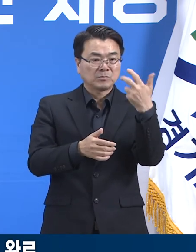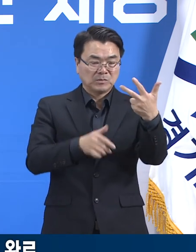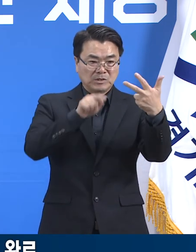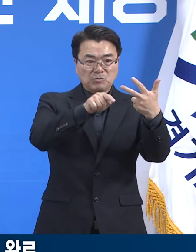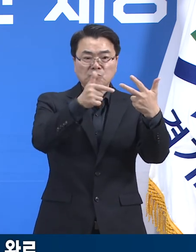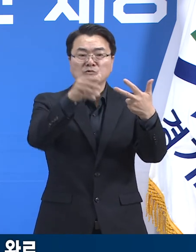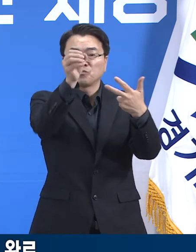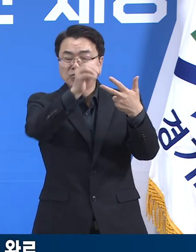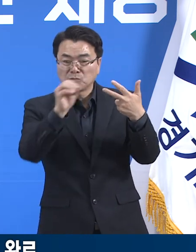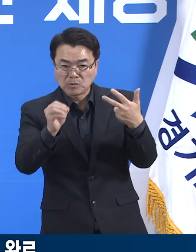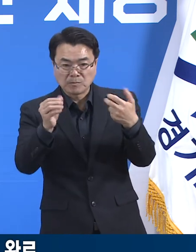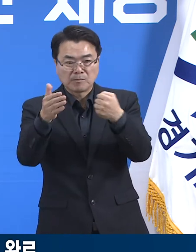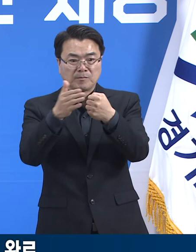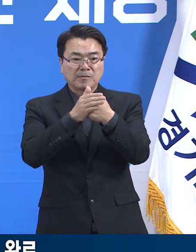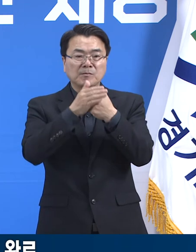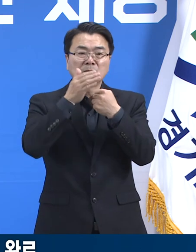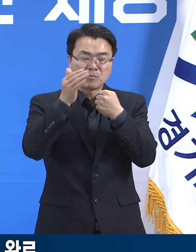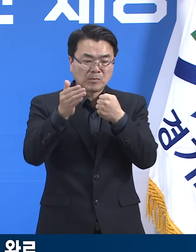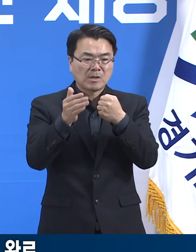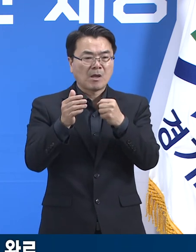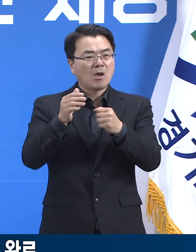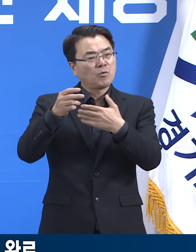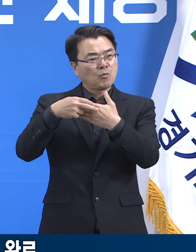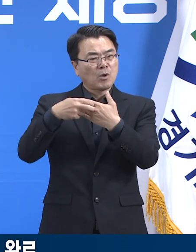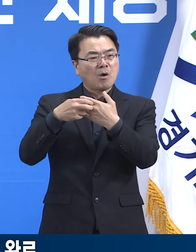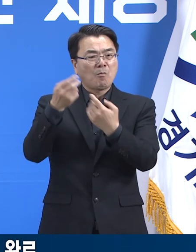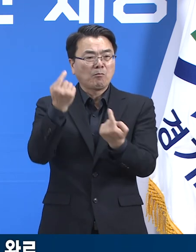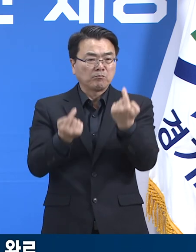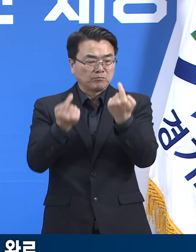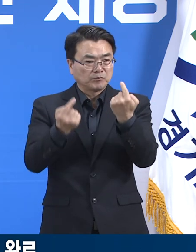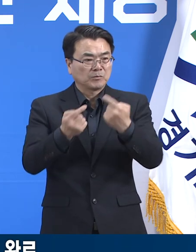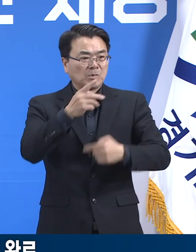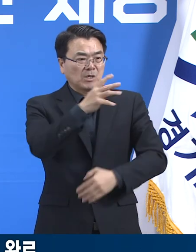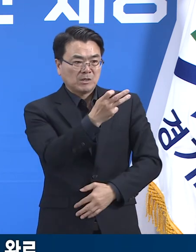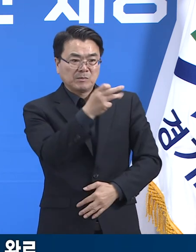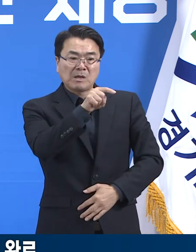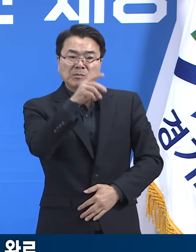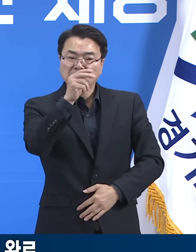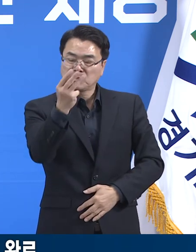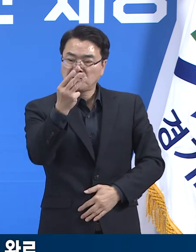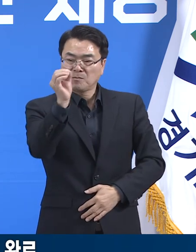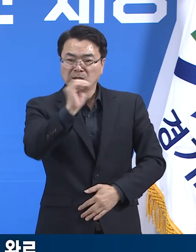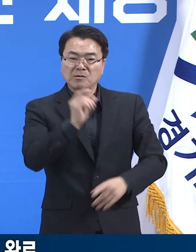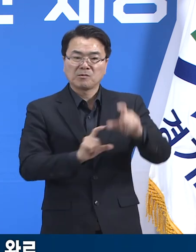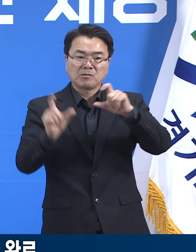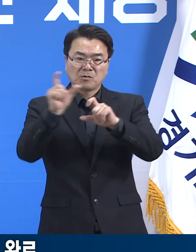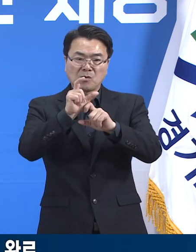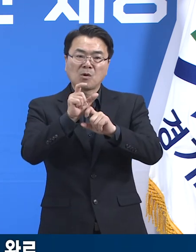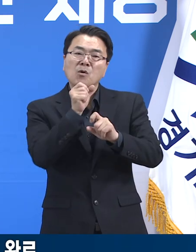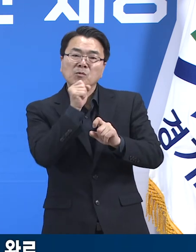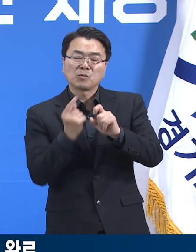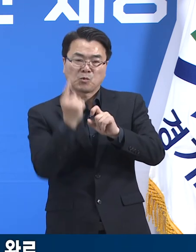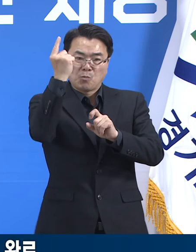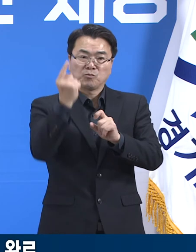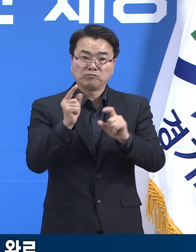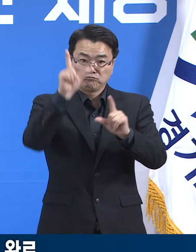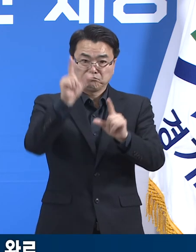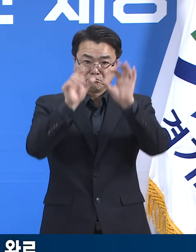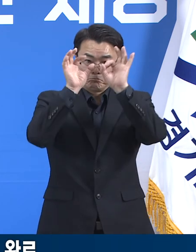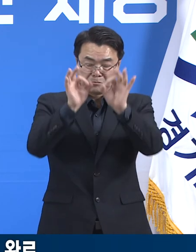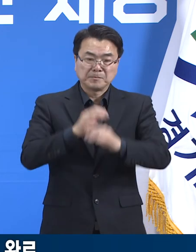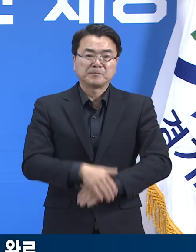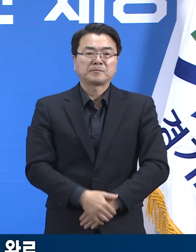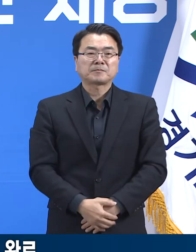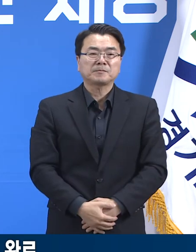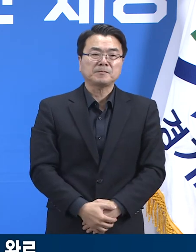요양병원의 34.4%에 비해 13.3%포인트 높게 나타났습니다. 요양원 집단